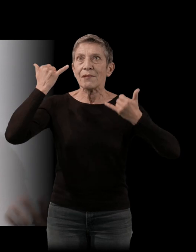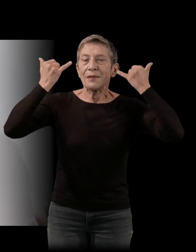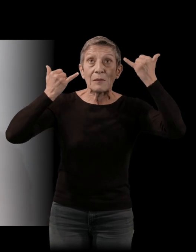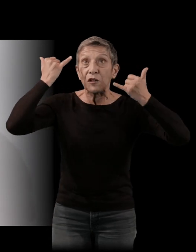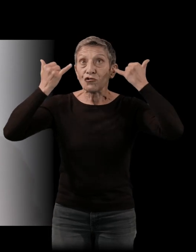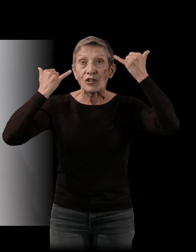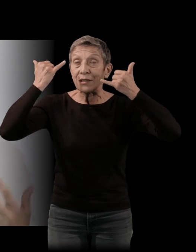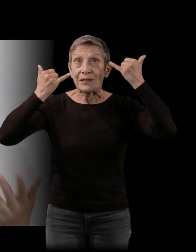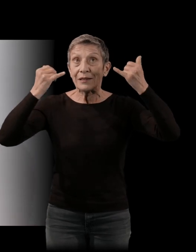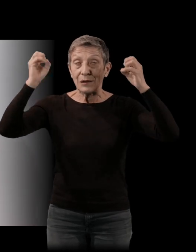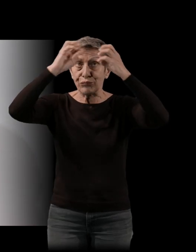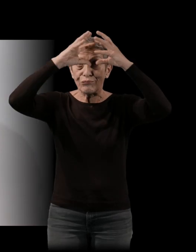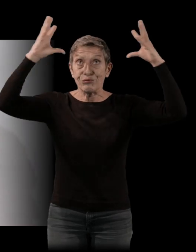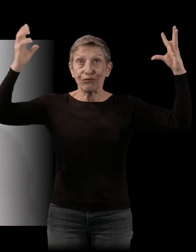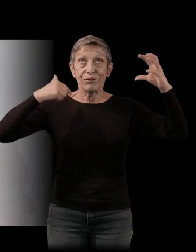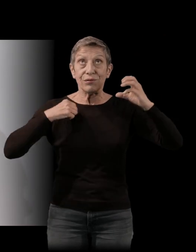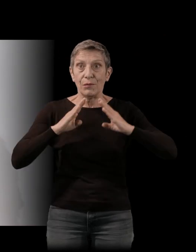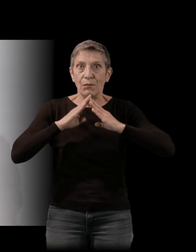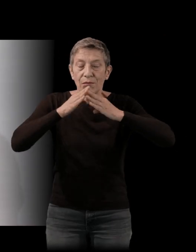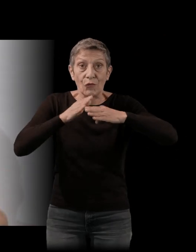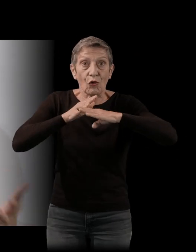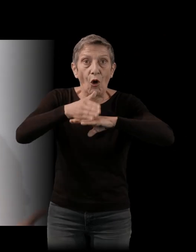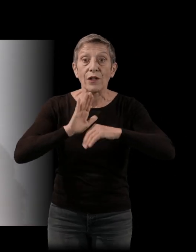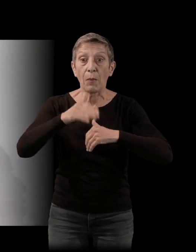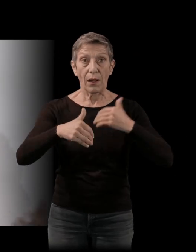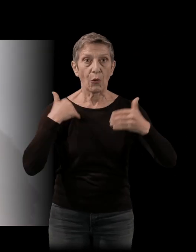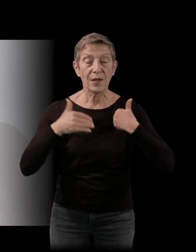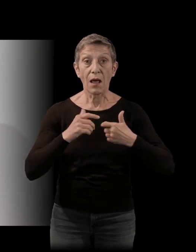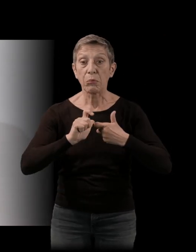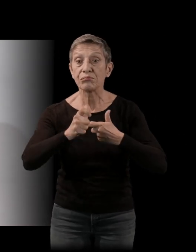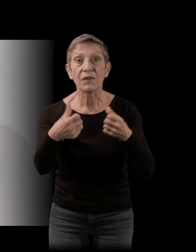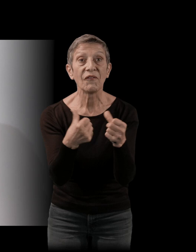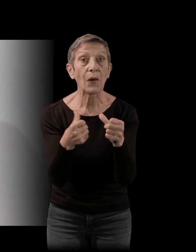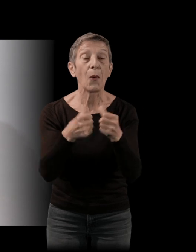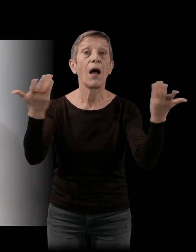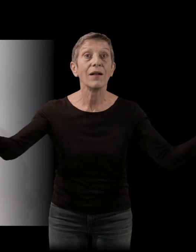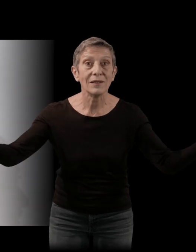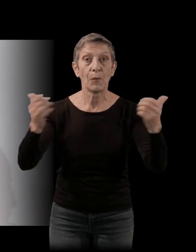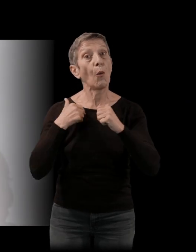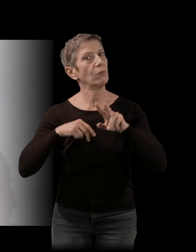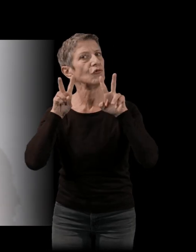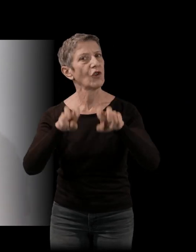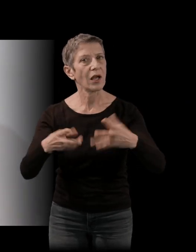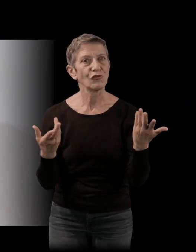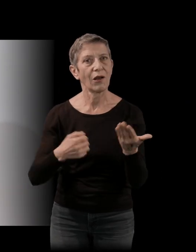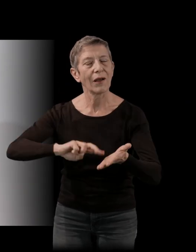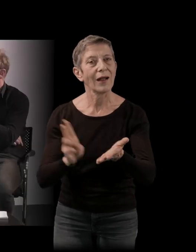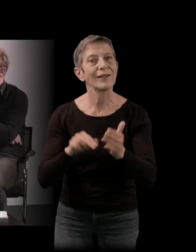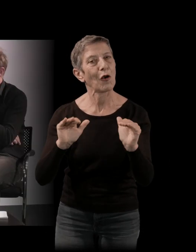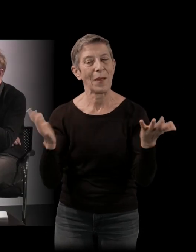ce tournage et la suite pour ces acteurs, même si j'ai fait des recherches pour savoir un petit peu ce qu'elle a été la réalité. Oui, parce